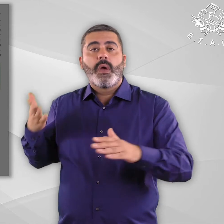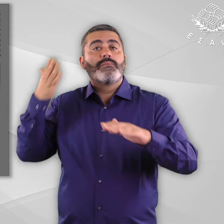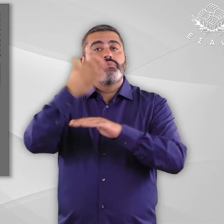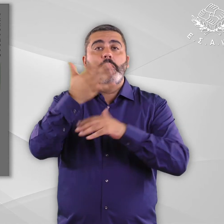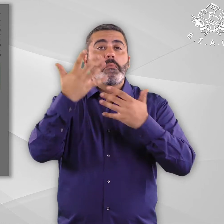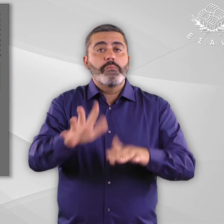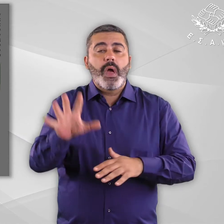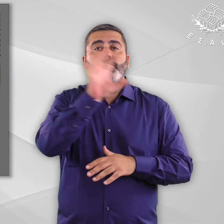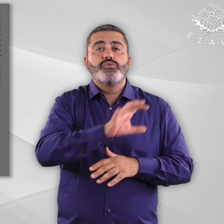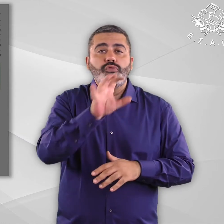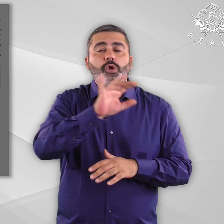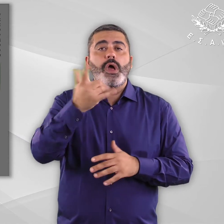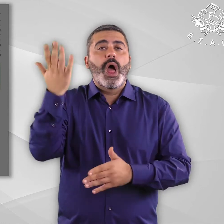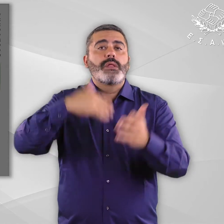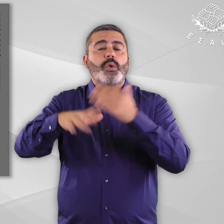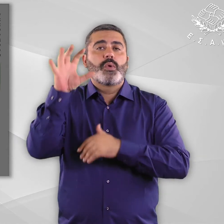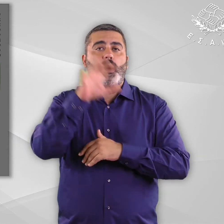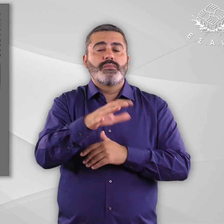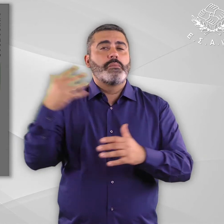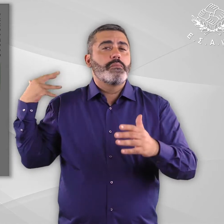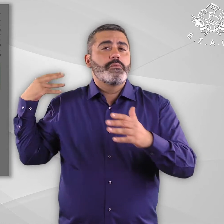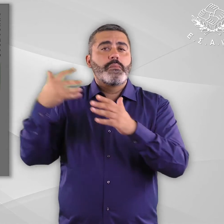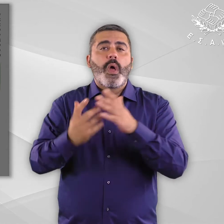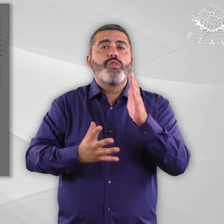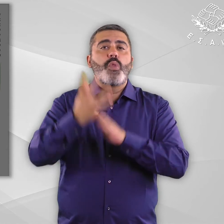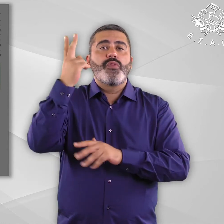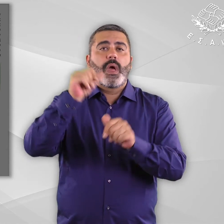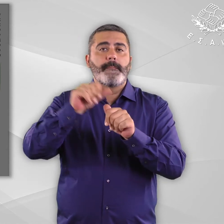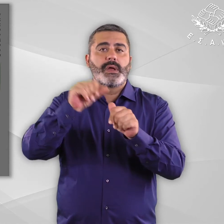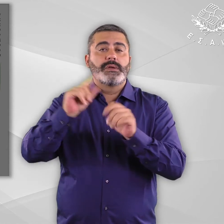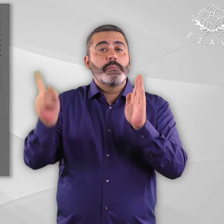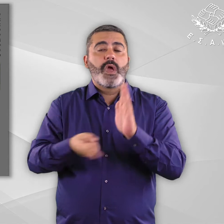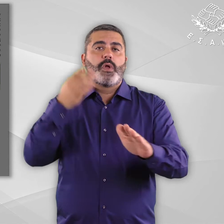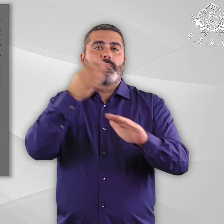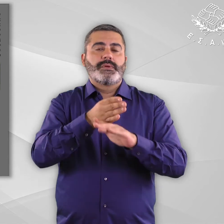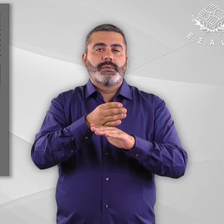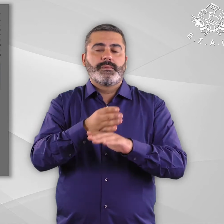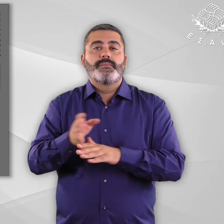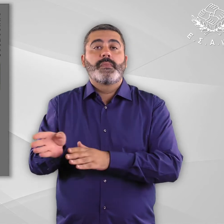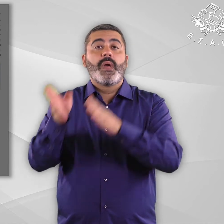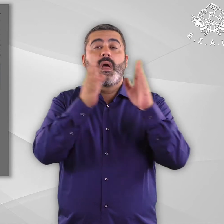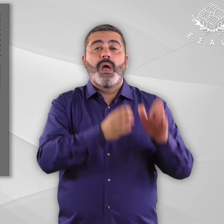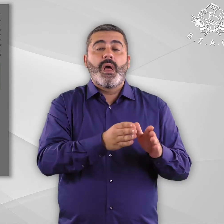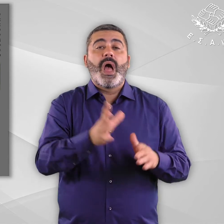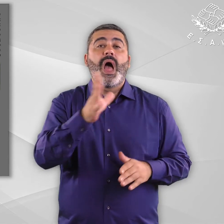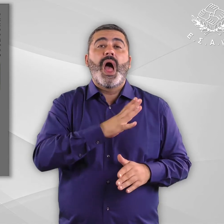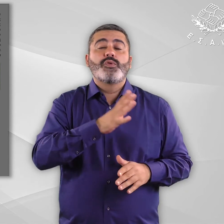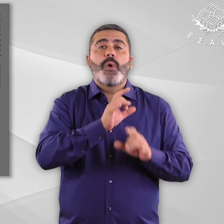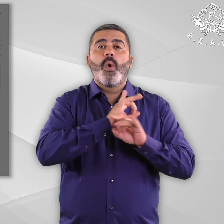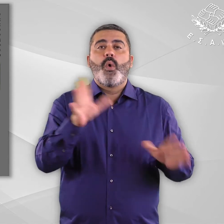ή μουσείο, έστω και μία φορά τους τελευταίους 12 μήνες, έναντι του 20,1% των ατόμων χωρίς κανέναν περιορισμό